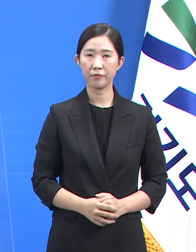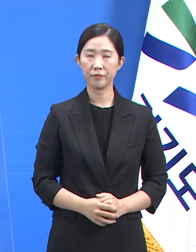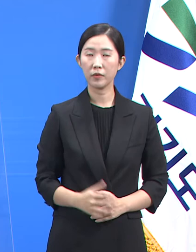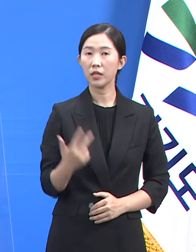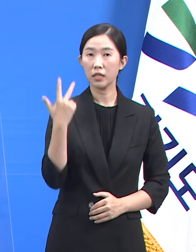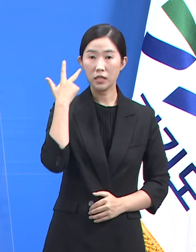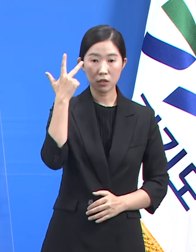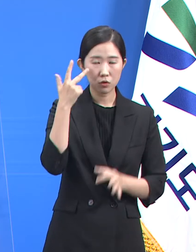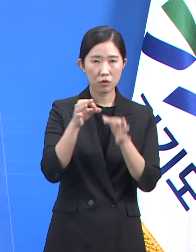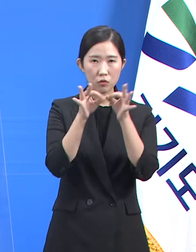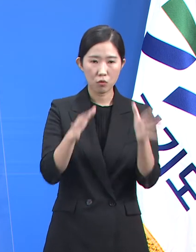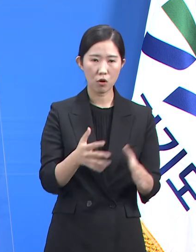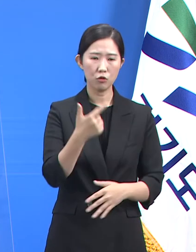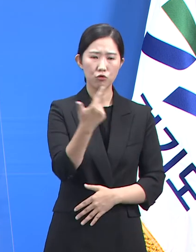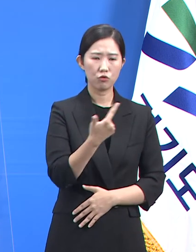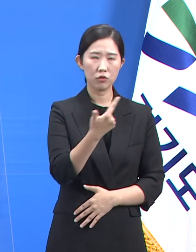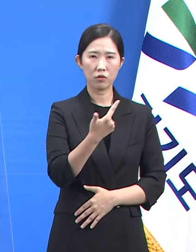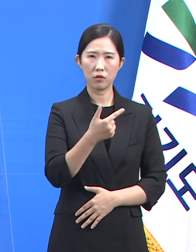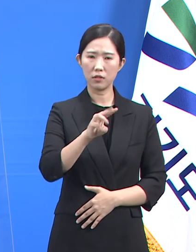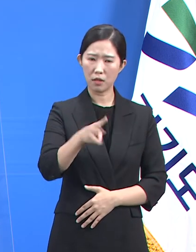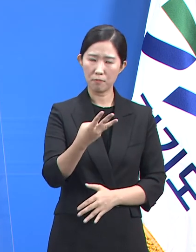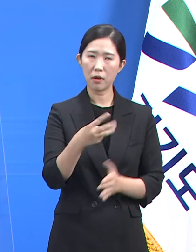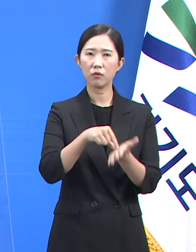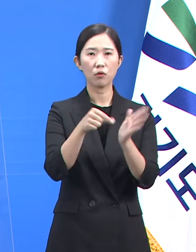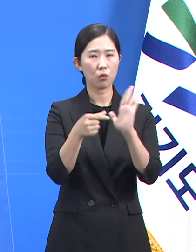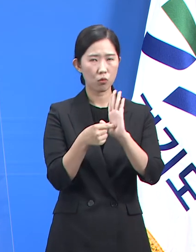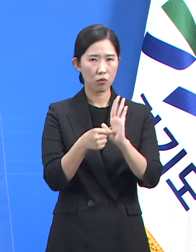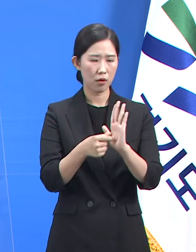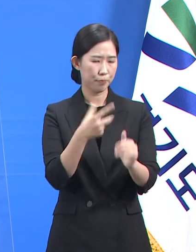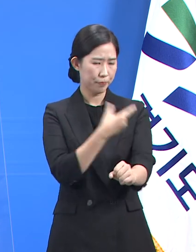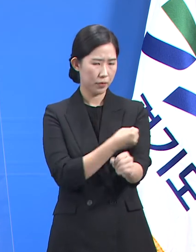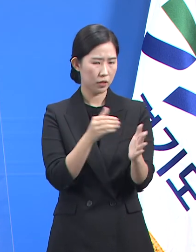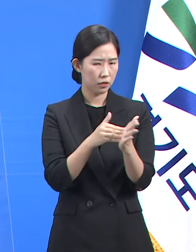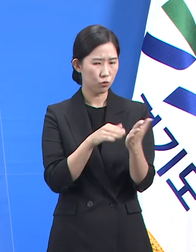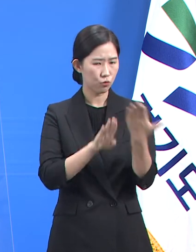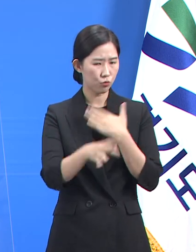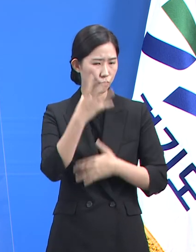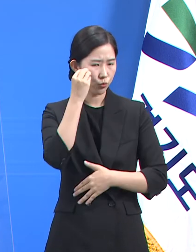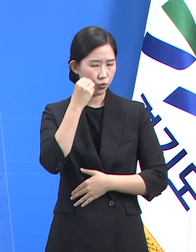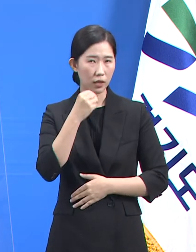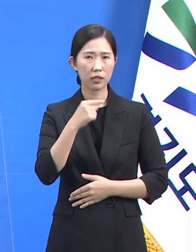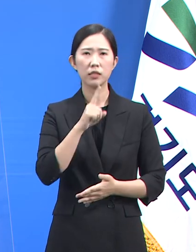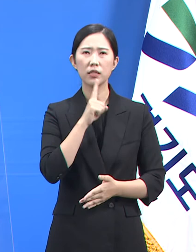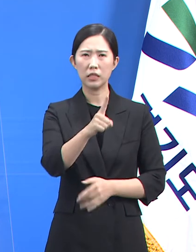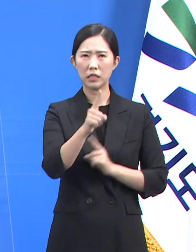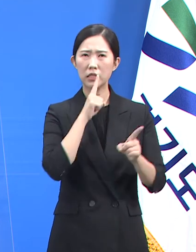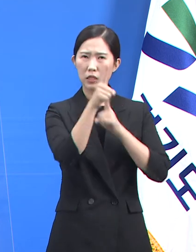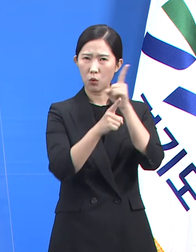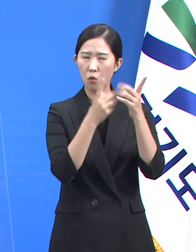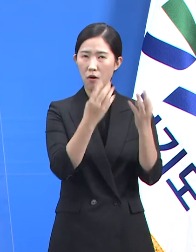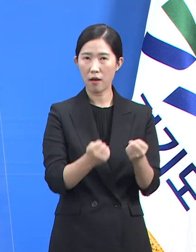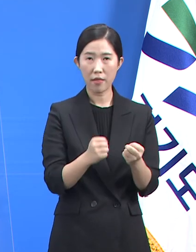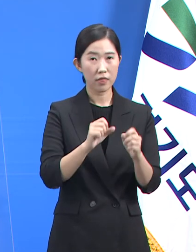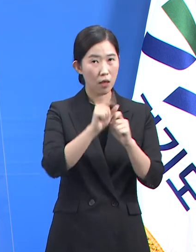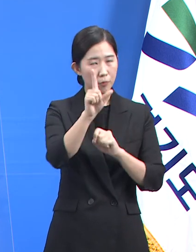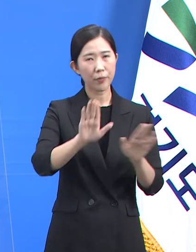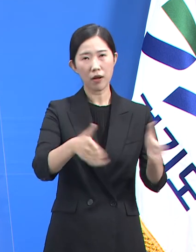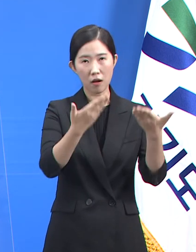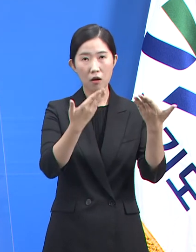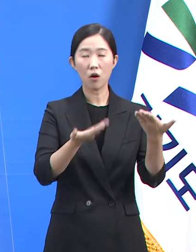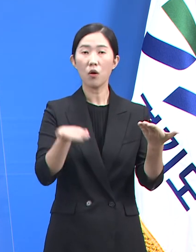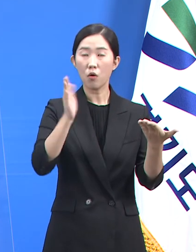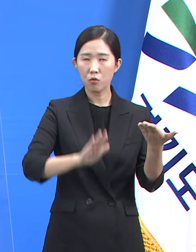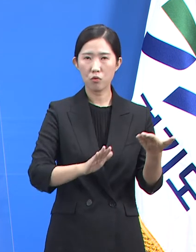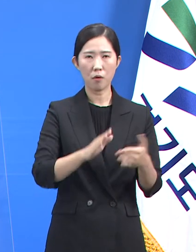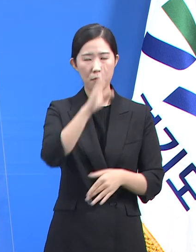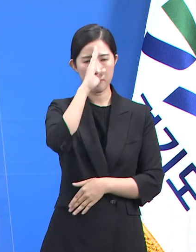,339건의 백신 이상 반응 신고가 있었습니다. 대부분은 경증 사례이며 중환자실 입원 등 중증 사례